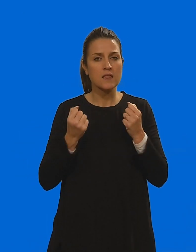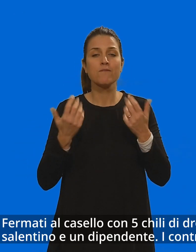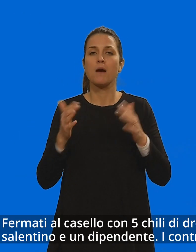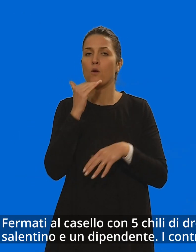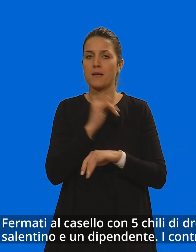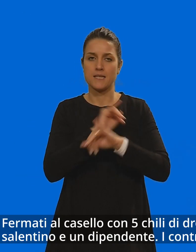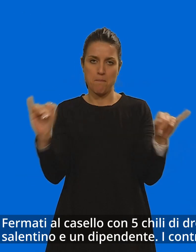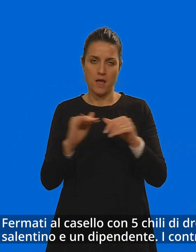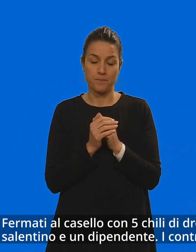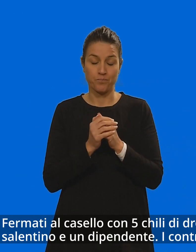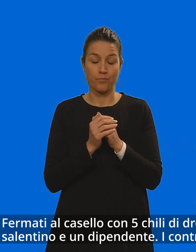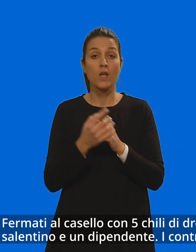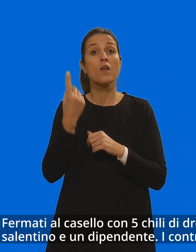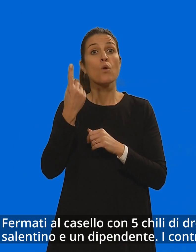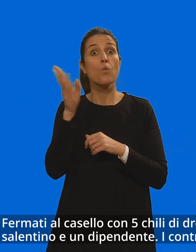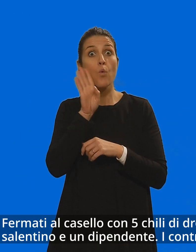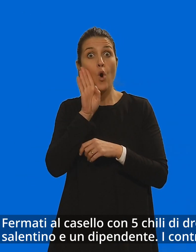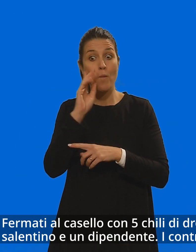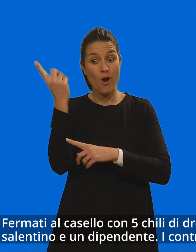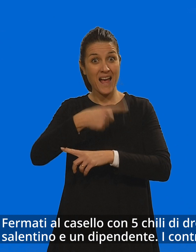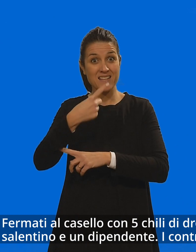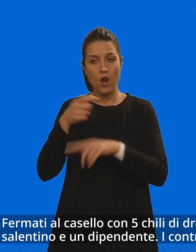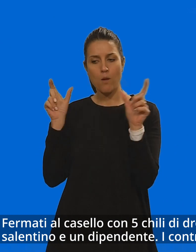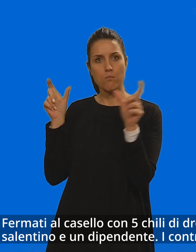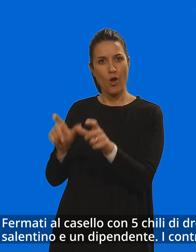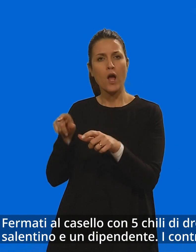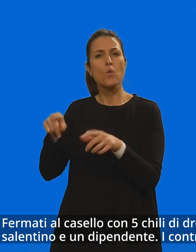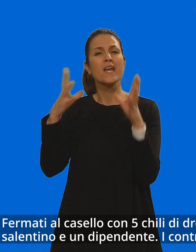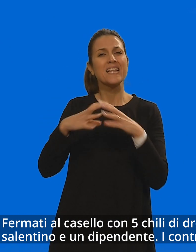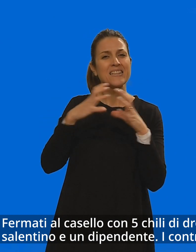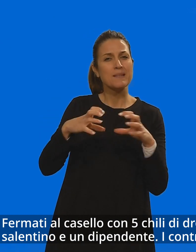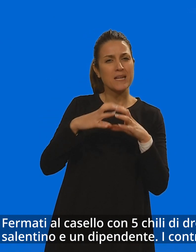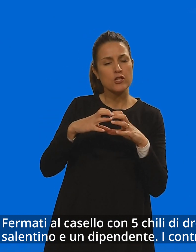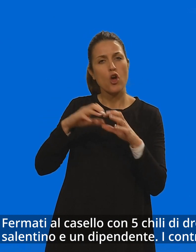Fermati al casello con 5 kg di droga in manette, imprenditore salentino e un dipendente.